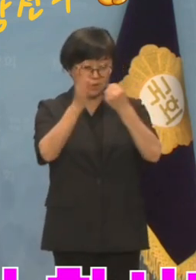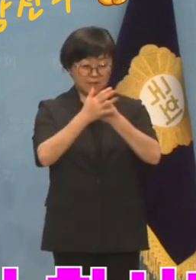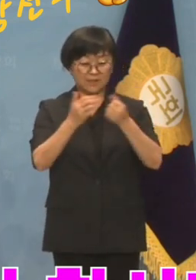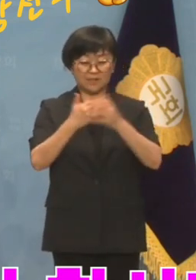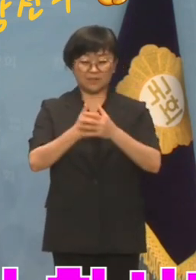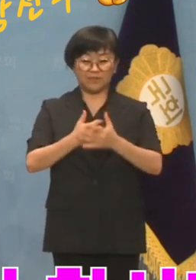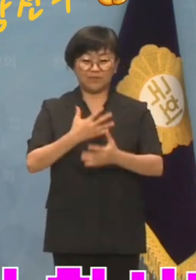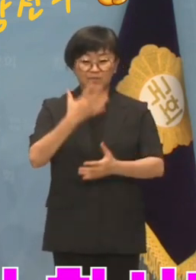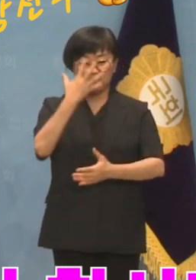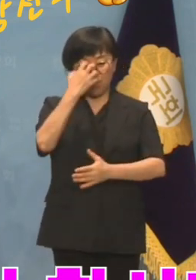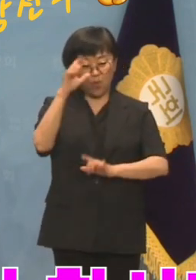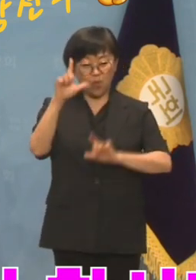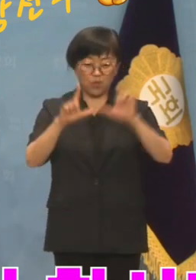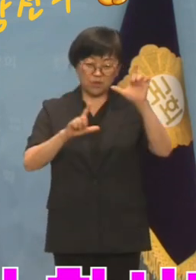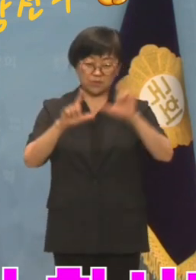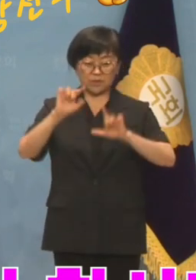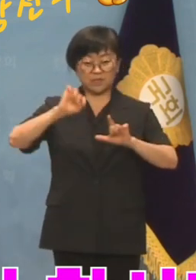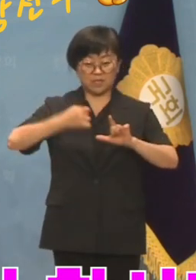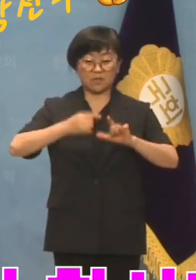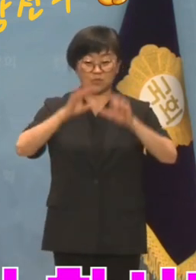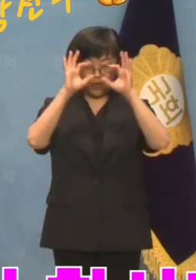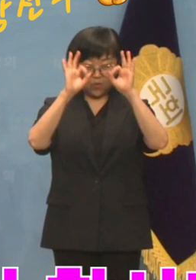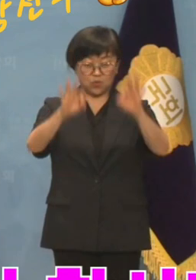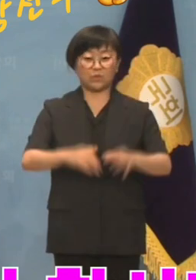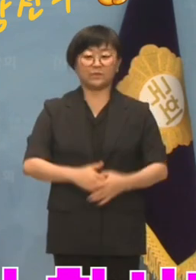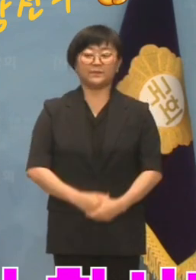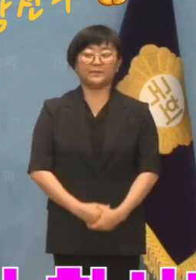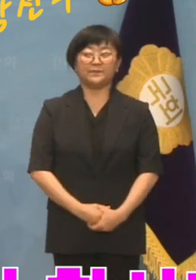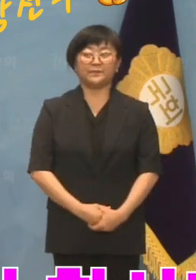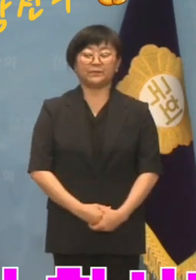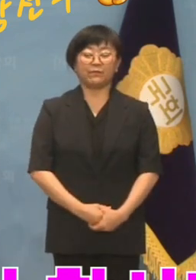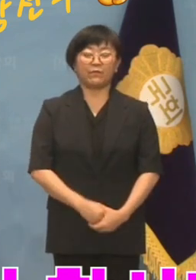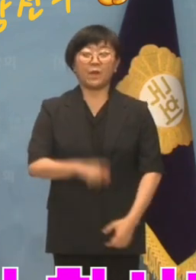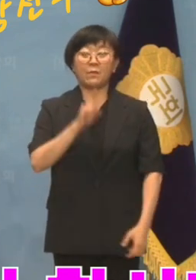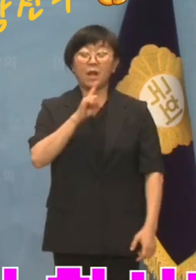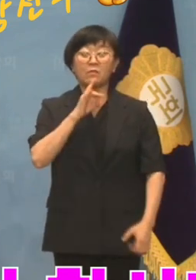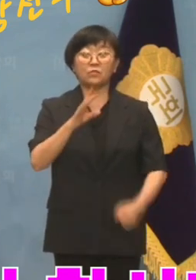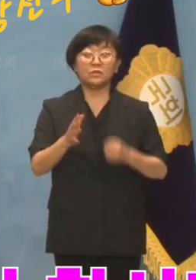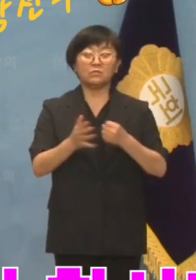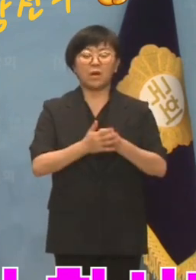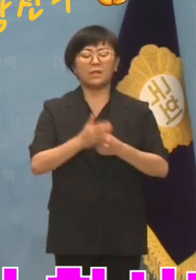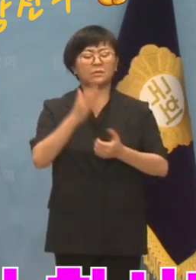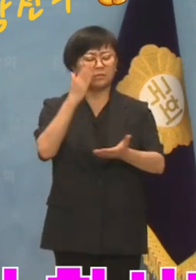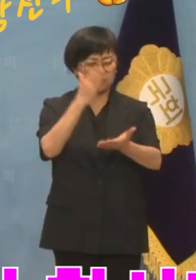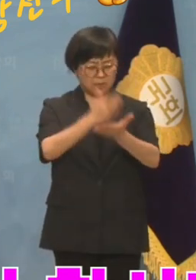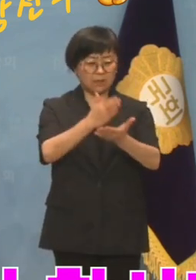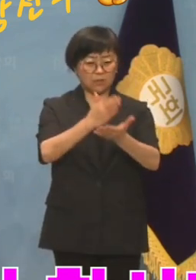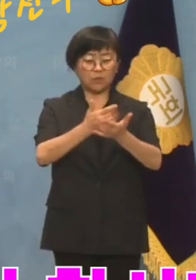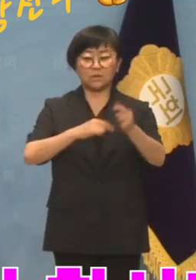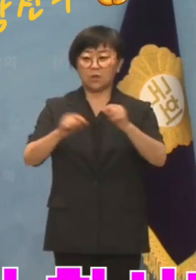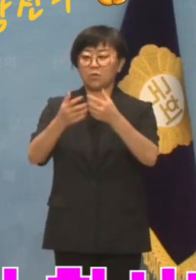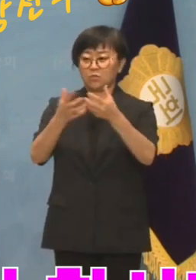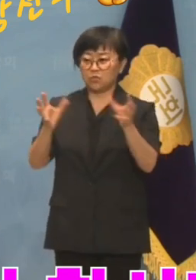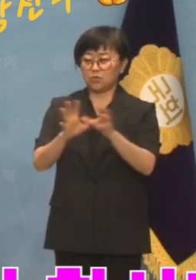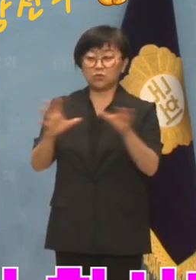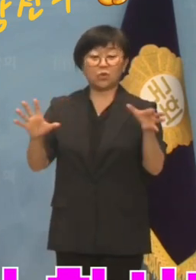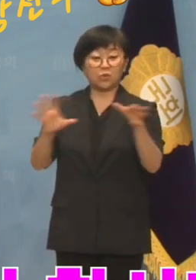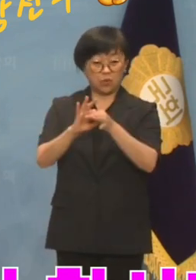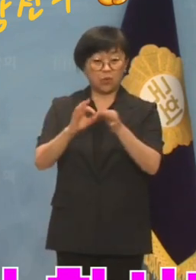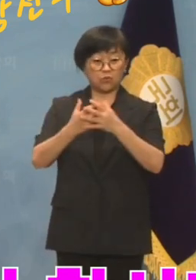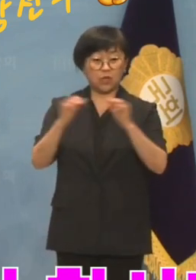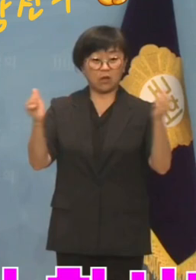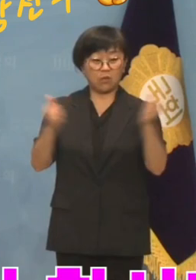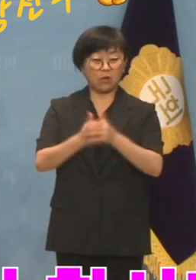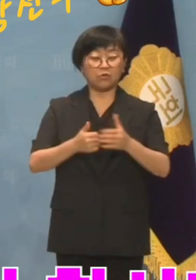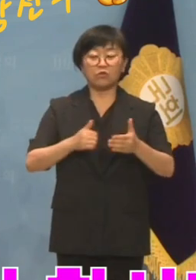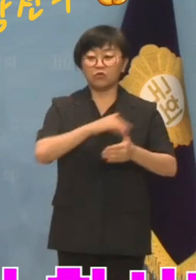일그러진 자신들의 모습을 보십시오. 말뿐인 공수편 알리지 말고 지도부와 소속 의원 모두